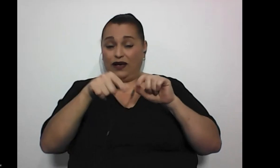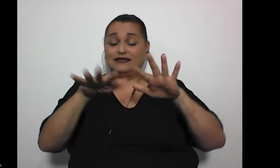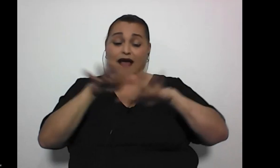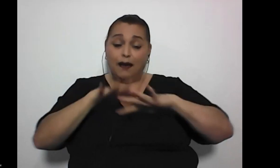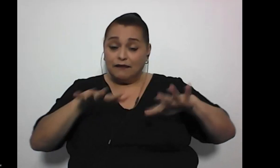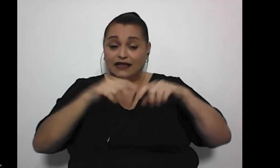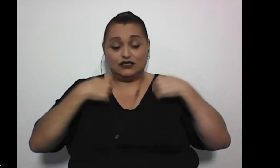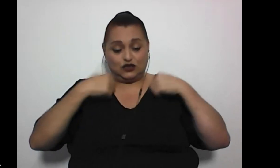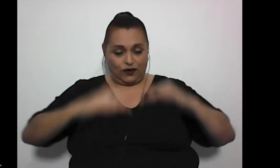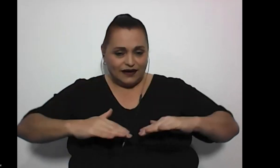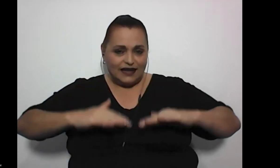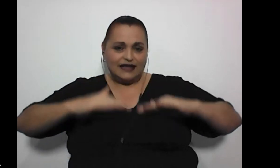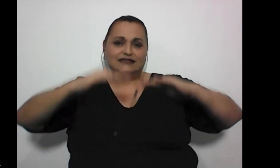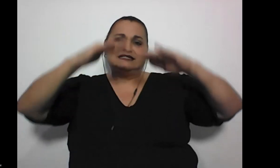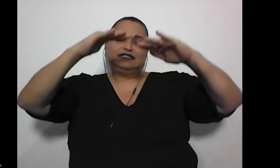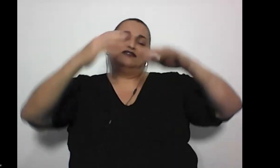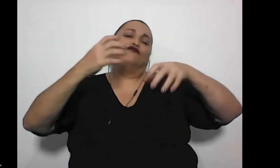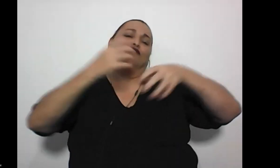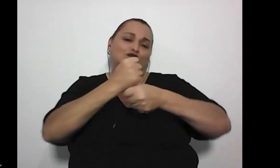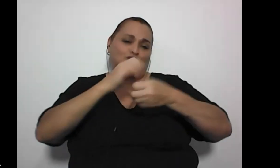fue en el que crecí resumidamente.